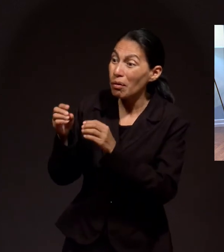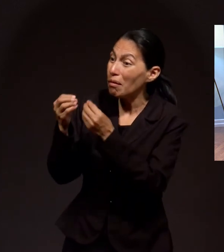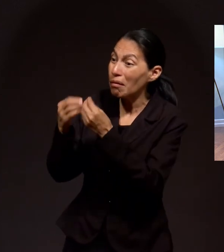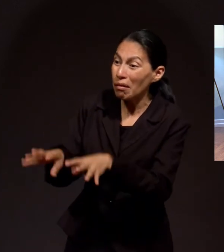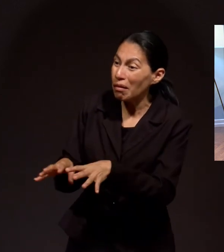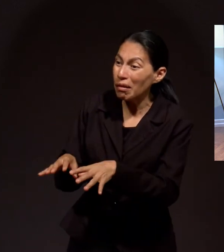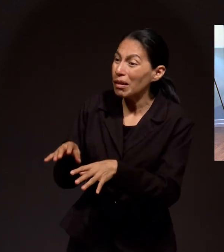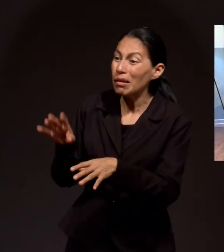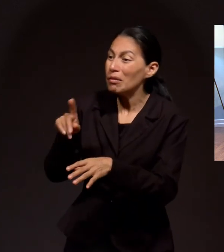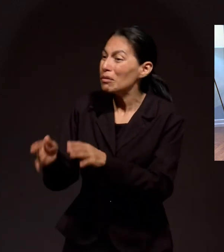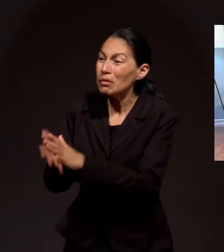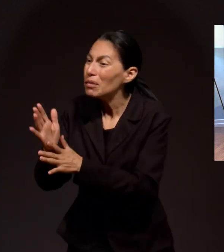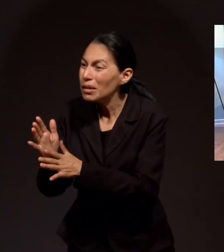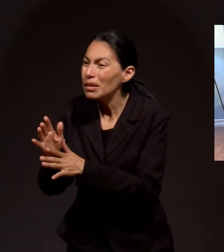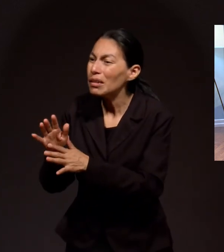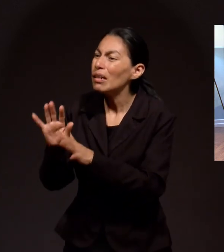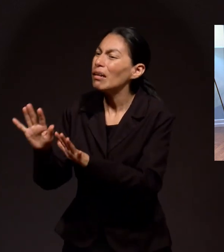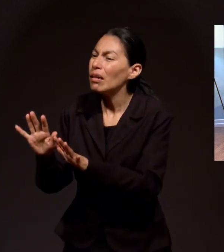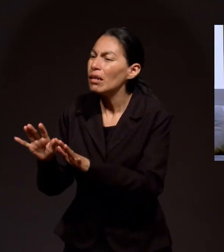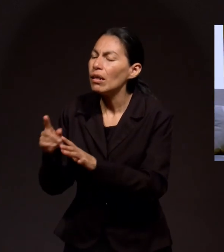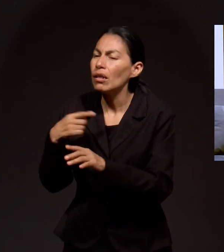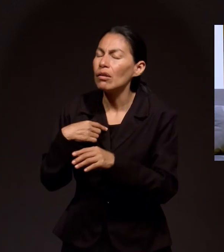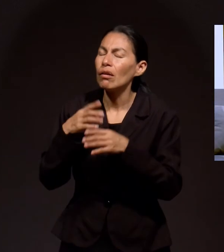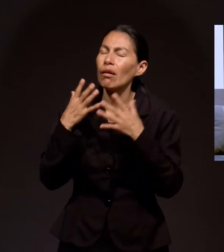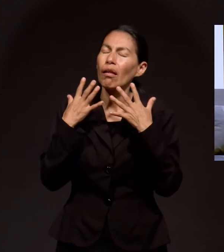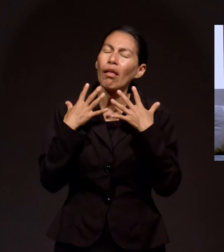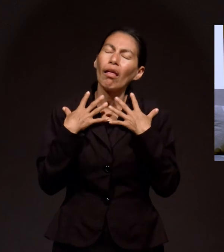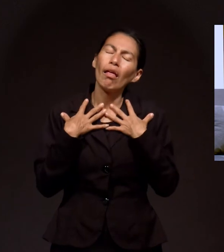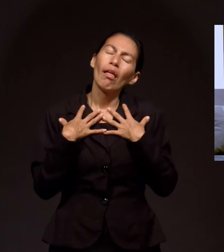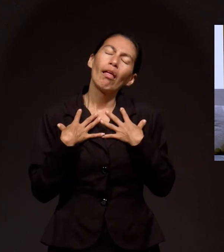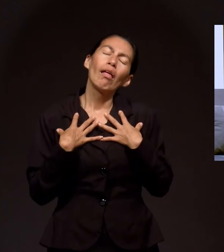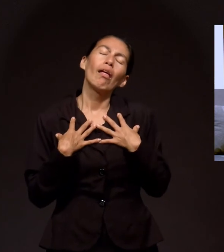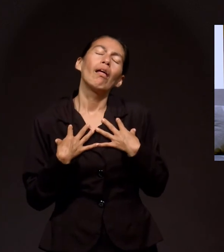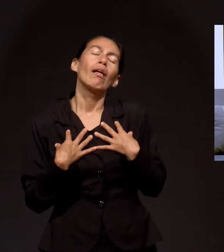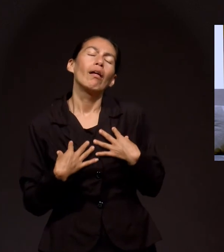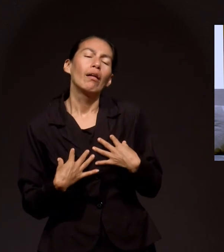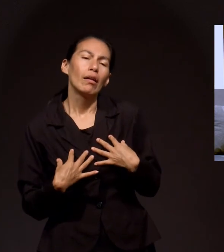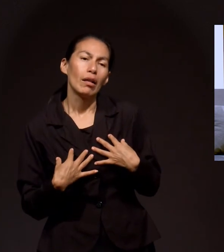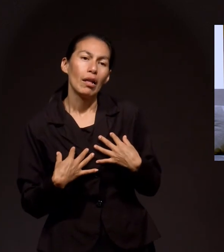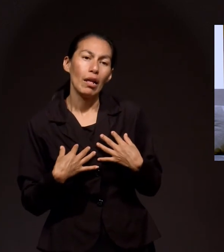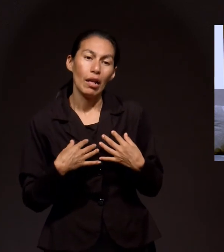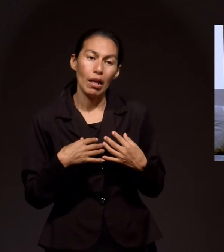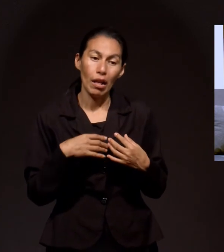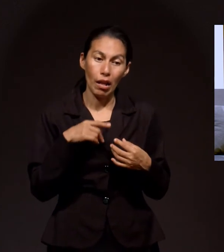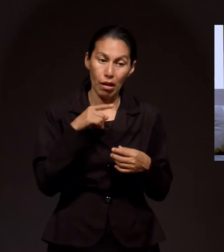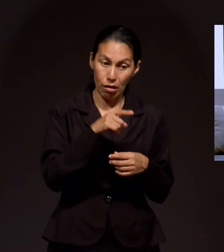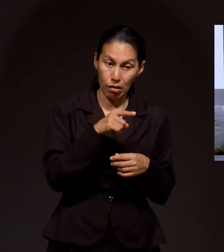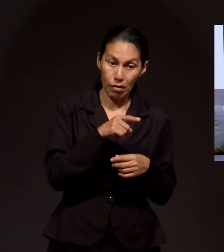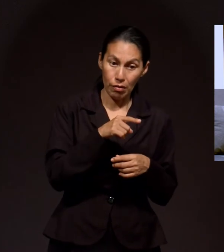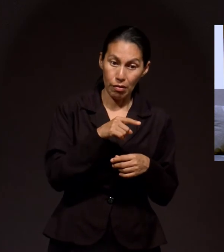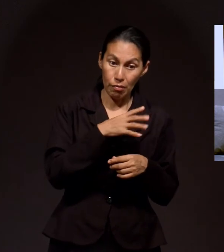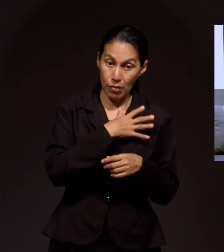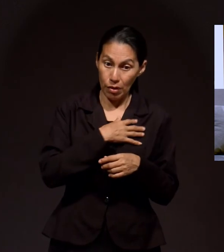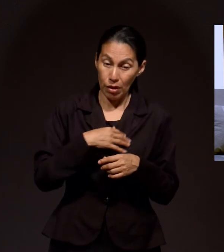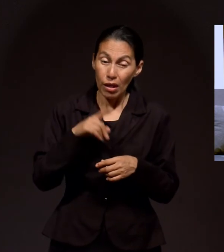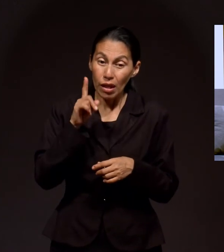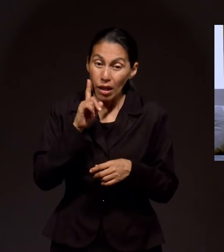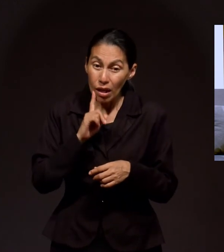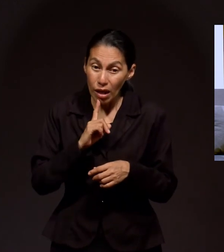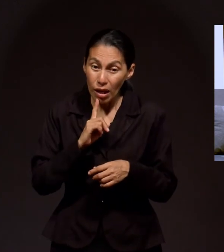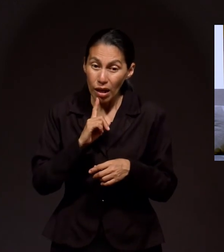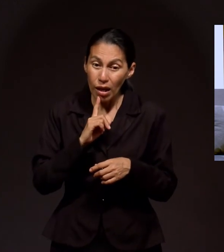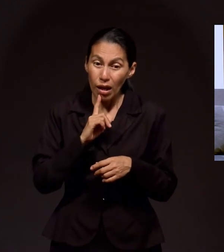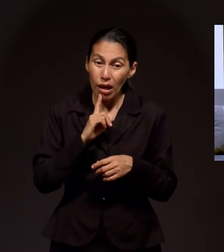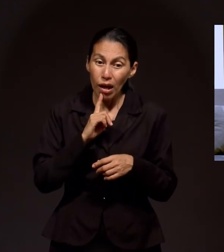empiezo a sentarme en el baño, luego a escurrirme en el piso. Lo que pasa es que la sangre que tenía mi hija no era de mi hija. La expulsión de los vidrios